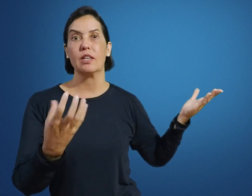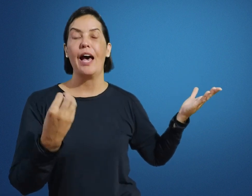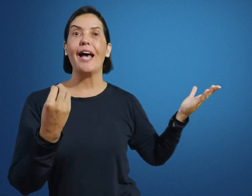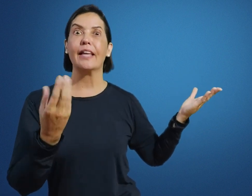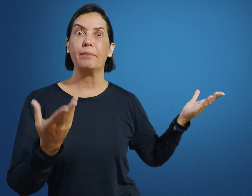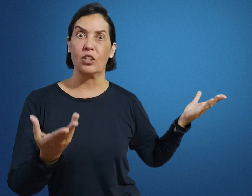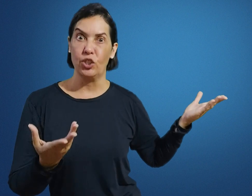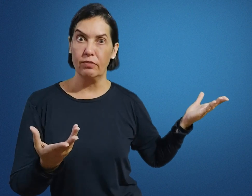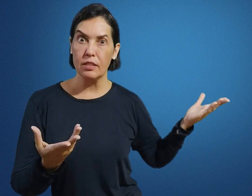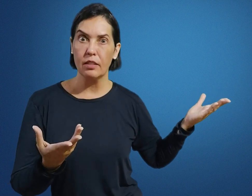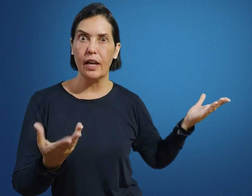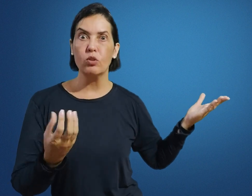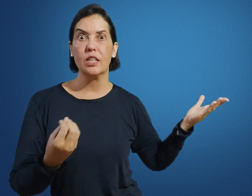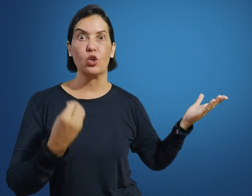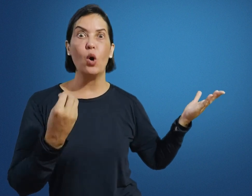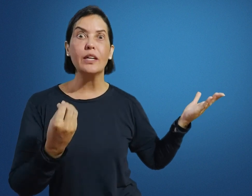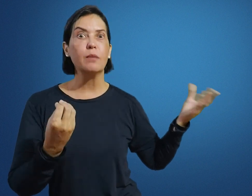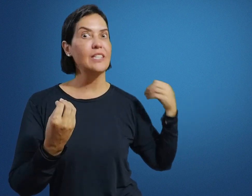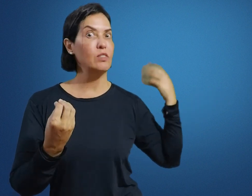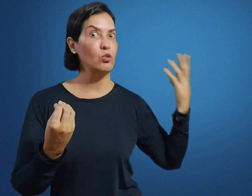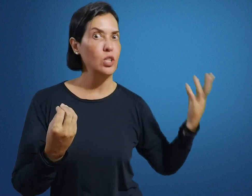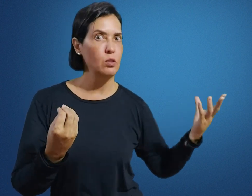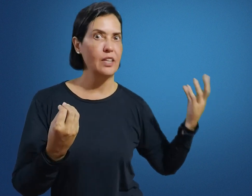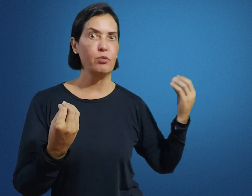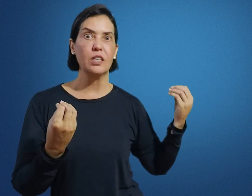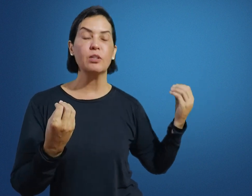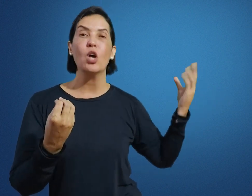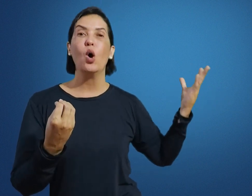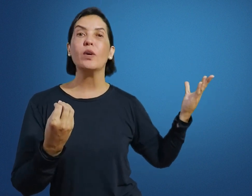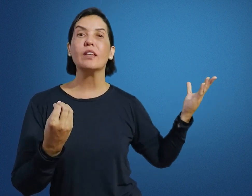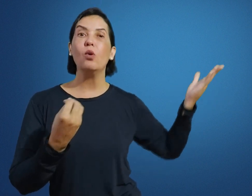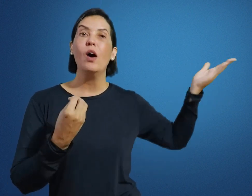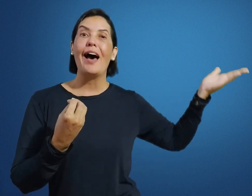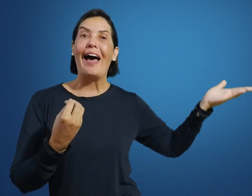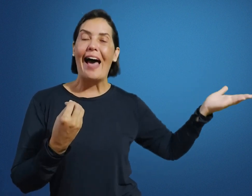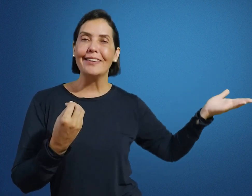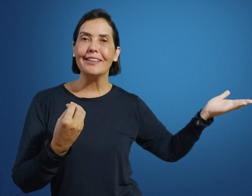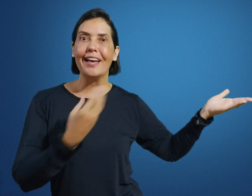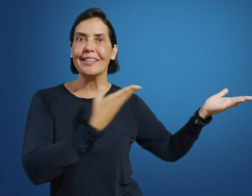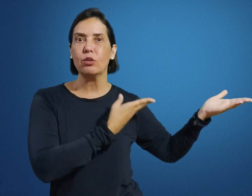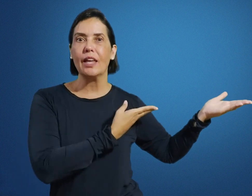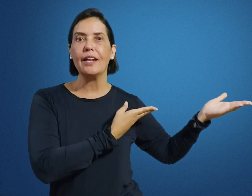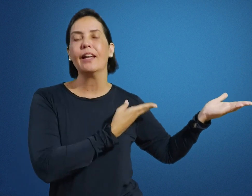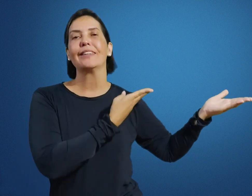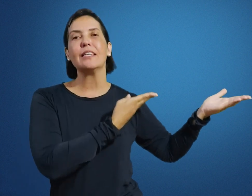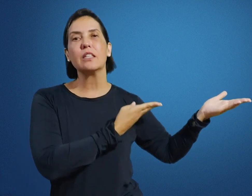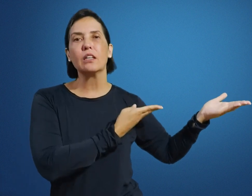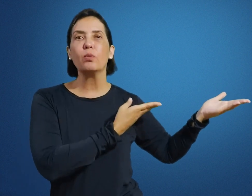adaptativas, ou seja, ou em Libras, aí você utiliza o intérprete de Libras, ou então atender a questão dele da escrita do